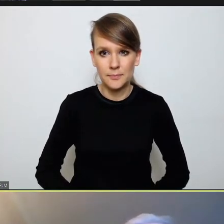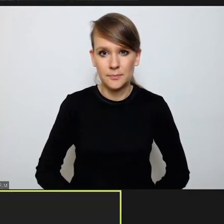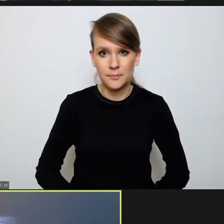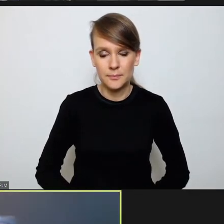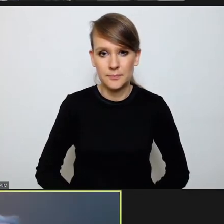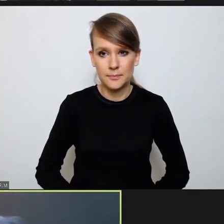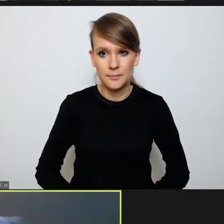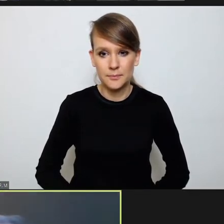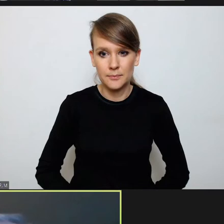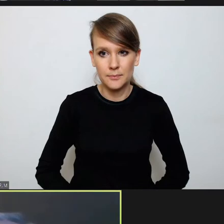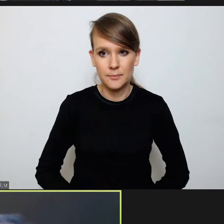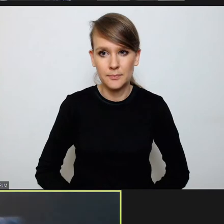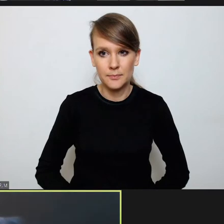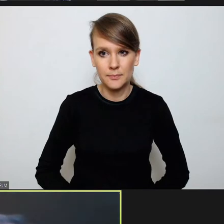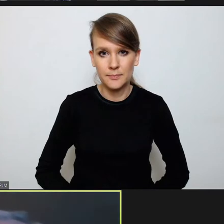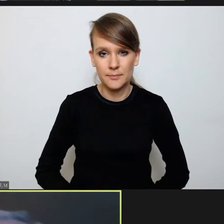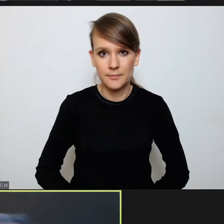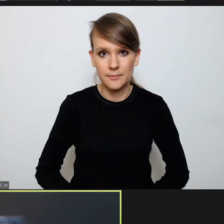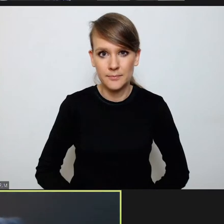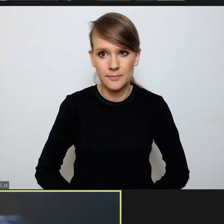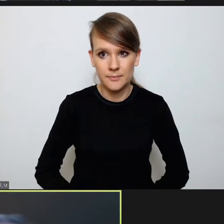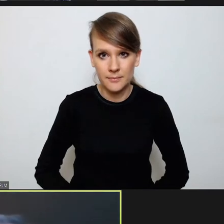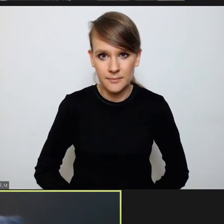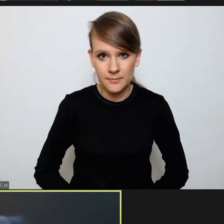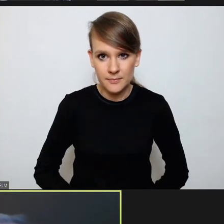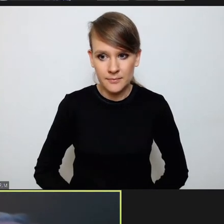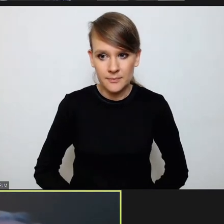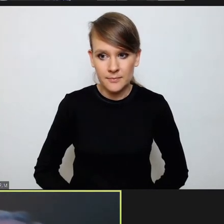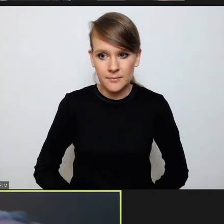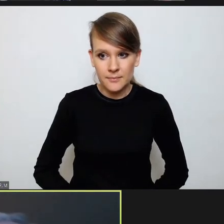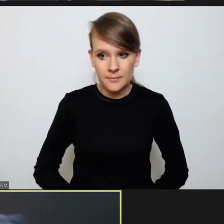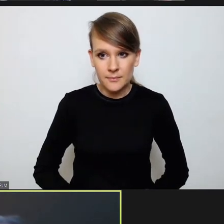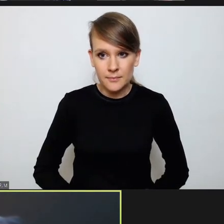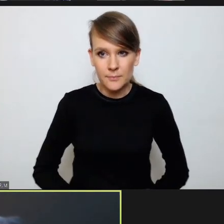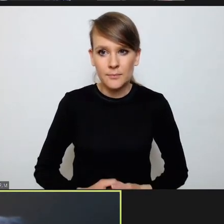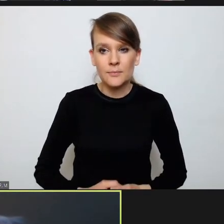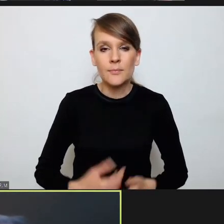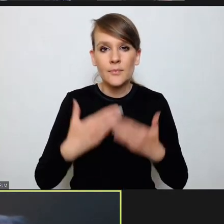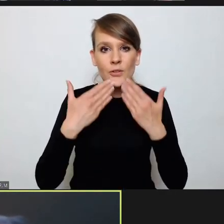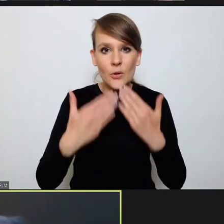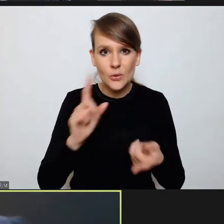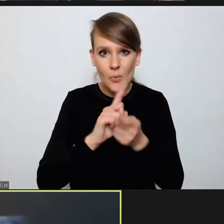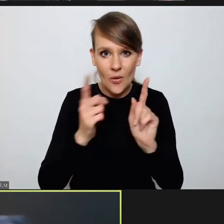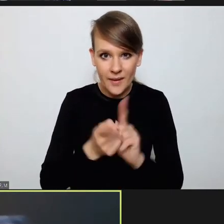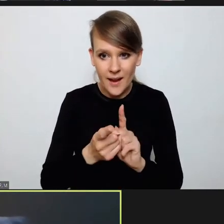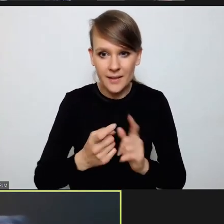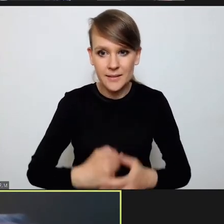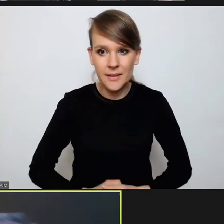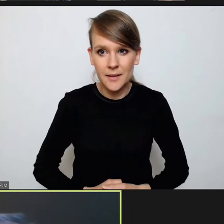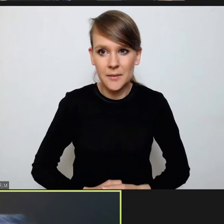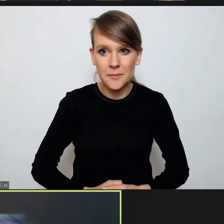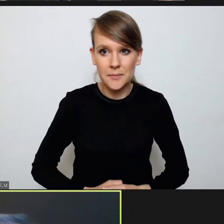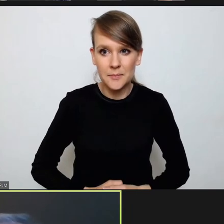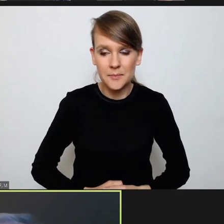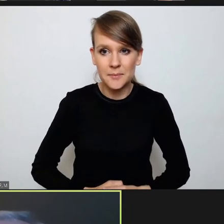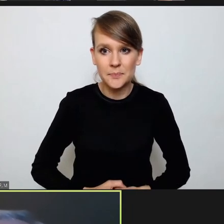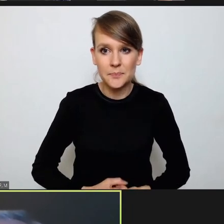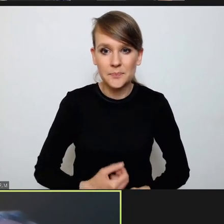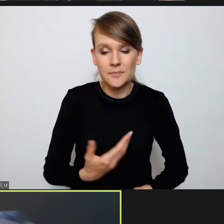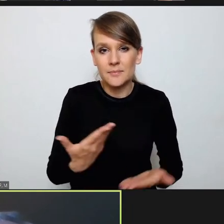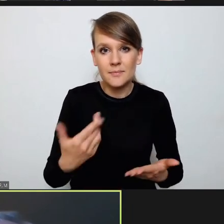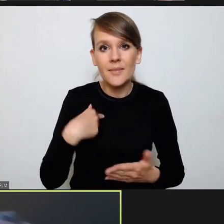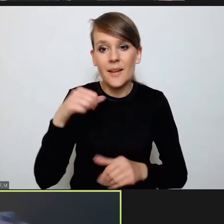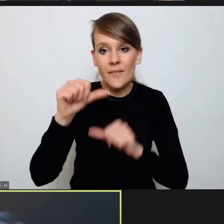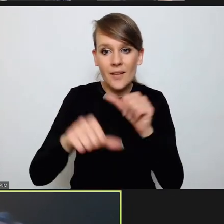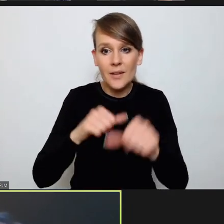serdecznie witam. Przyznam się, że największy kłopot to chyba mam z tytulaturą, bo nie wiem czy z uwagi na wieloletnią przyjaźń nadal